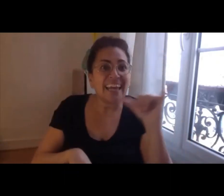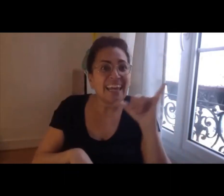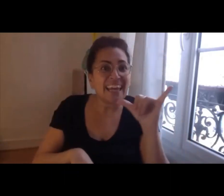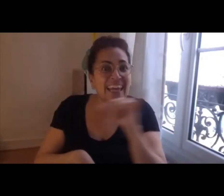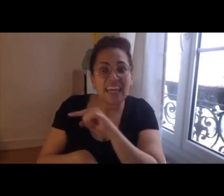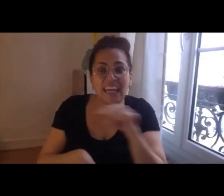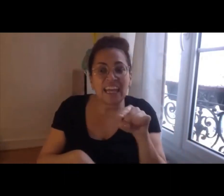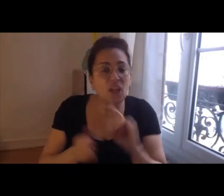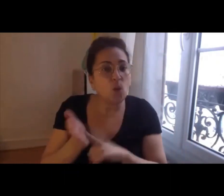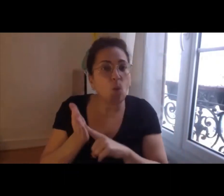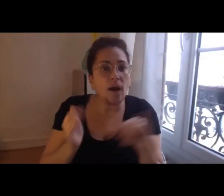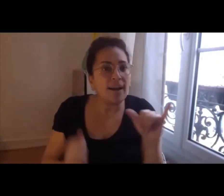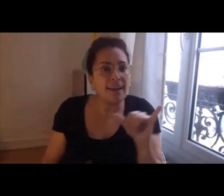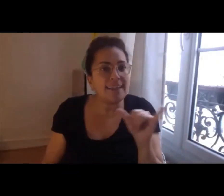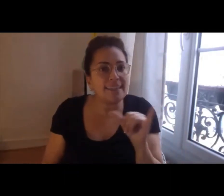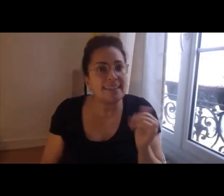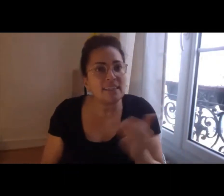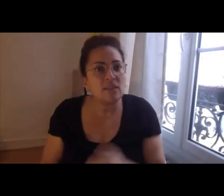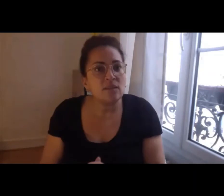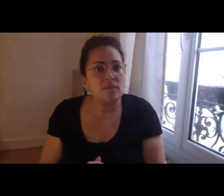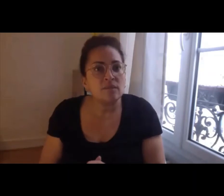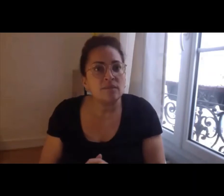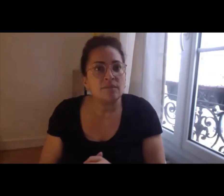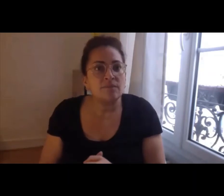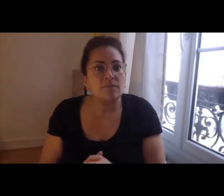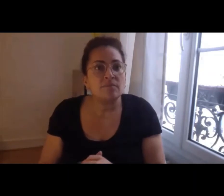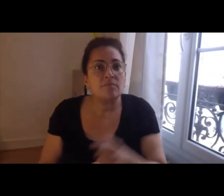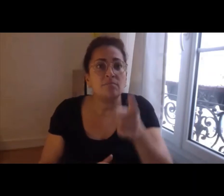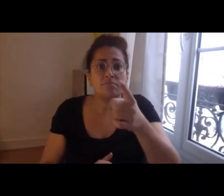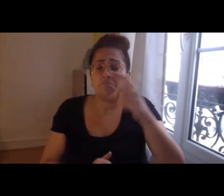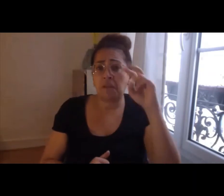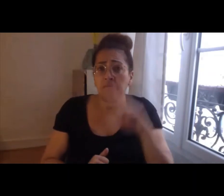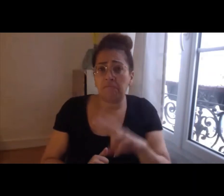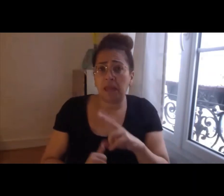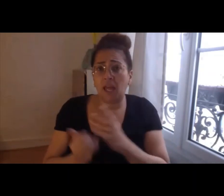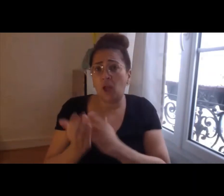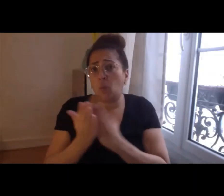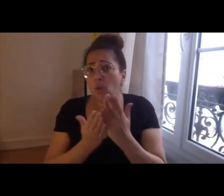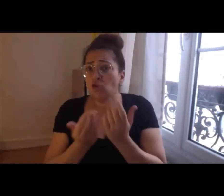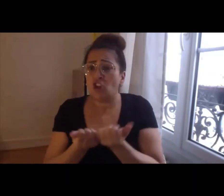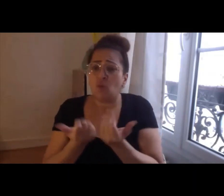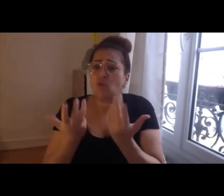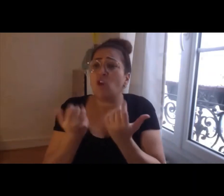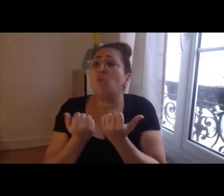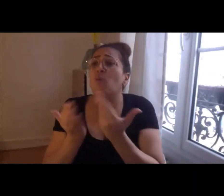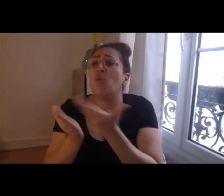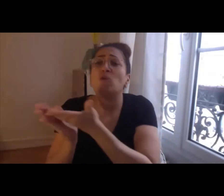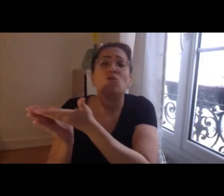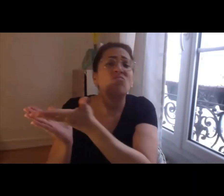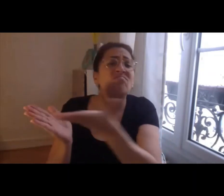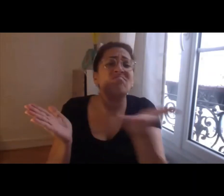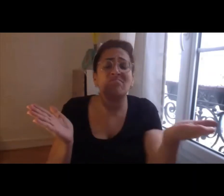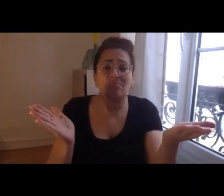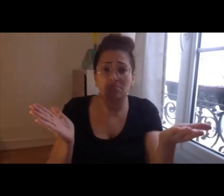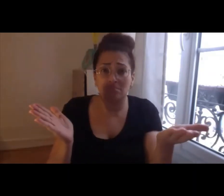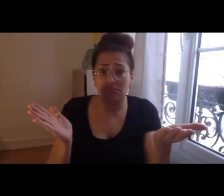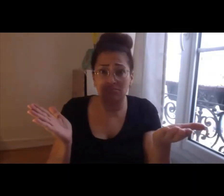ce côté-là c'est extrêmement ouvert ça dépend du sujet qu'ils vont proposer d'aborder